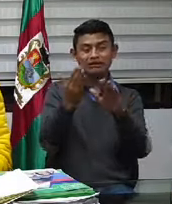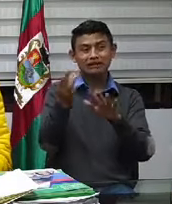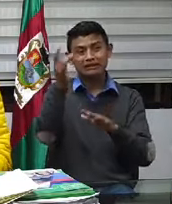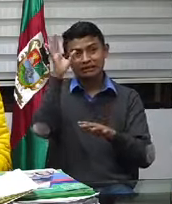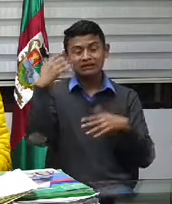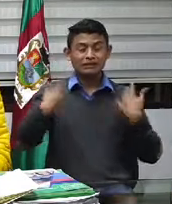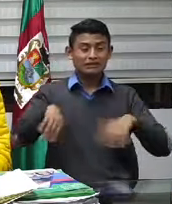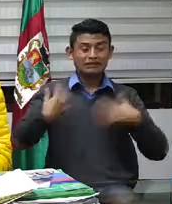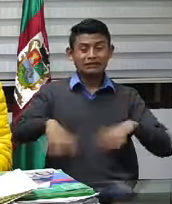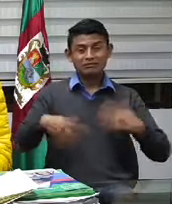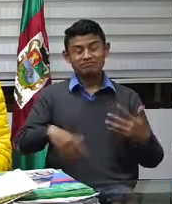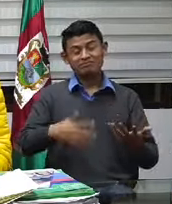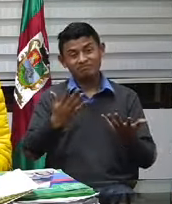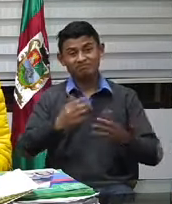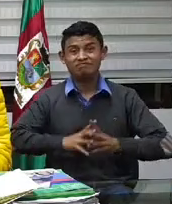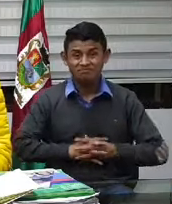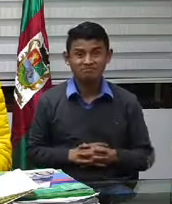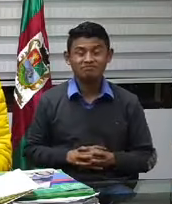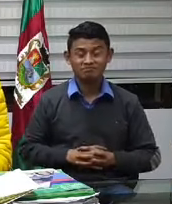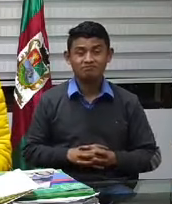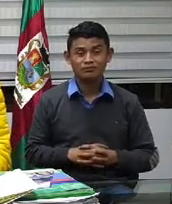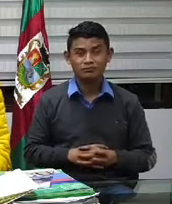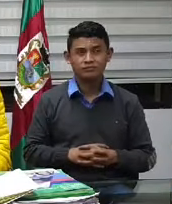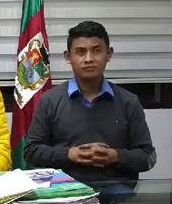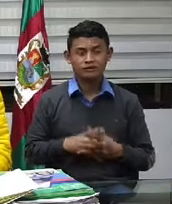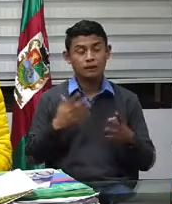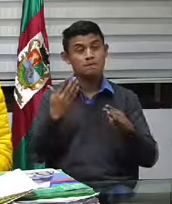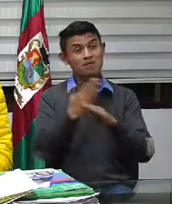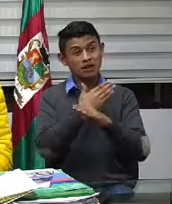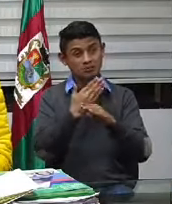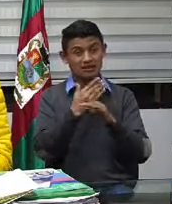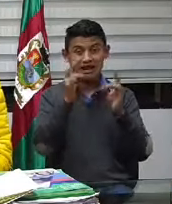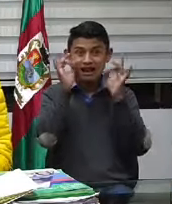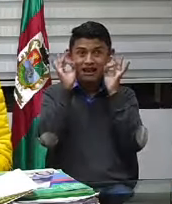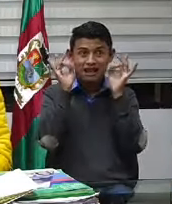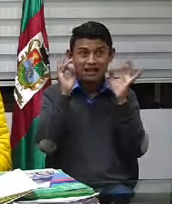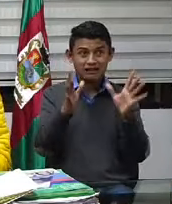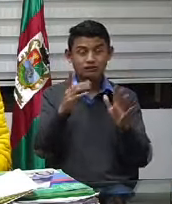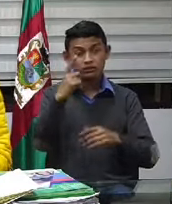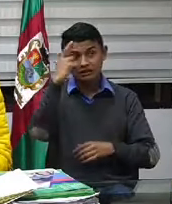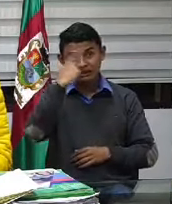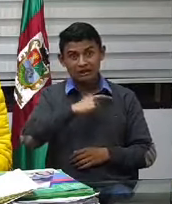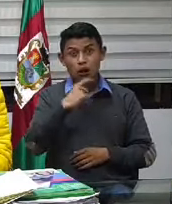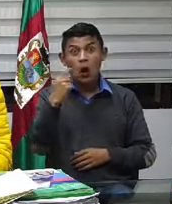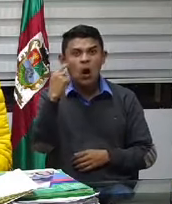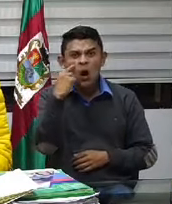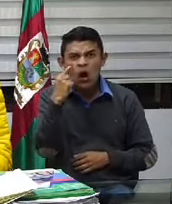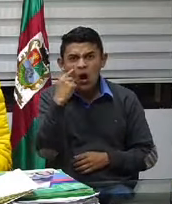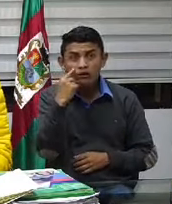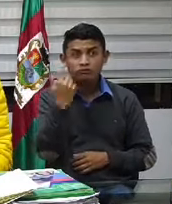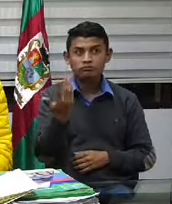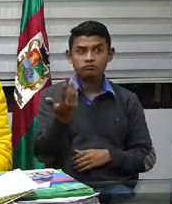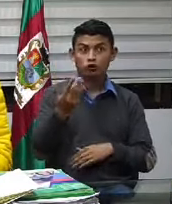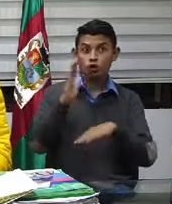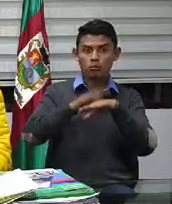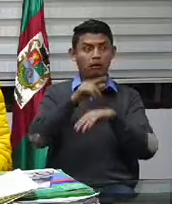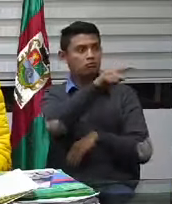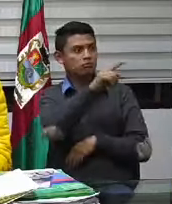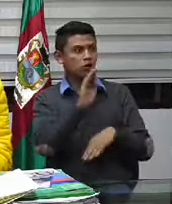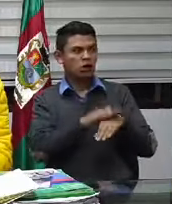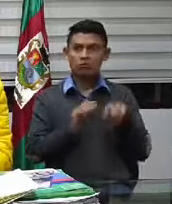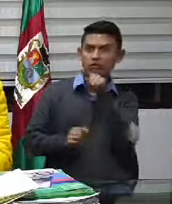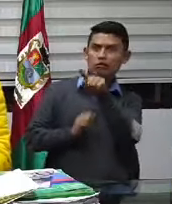es que este es un problema serio. Y no se trata aquí de empezar a echar la culpa al uno o al otro. De decir que yo hice,